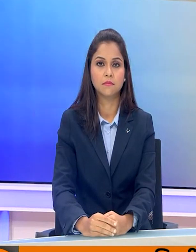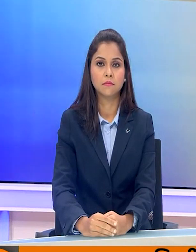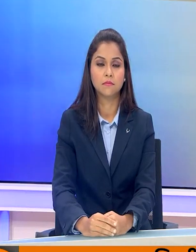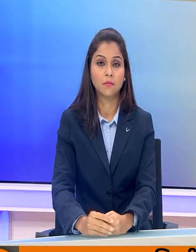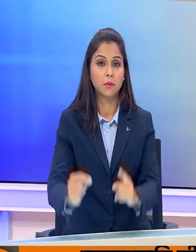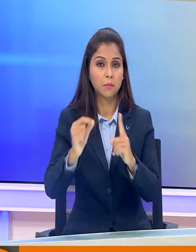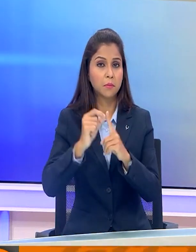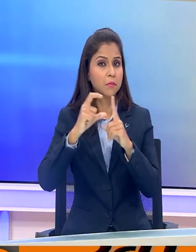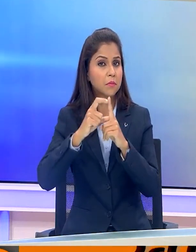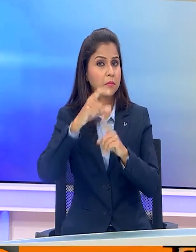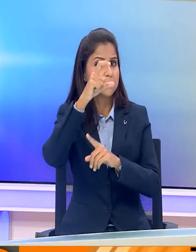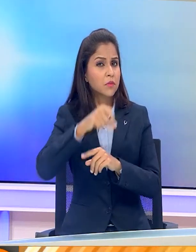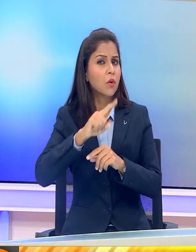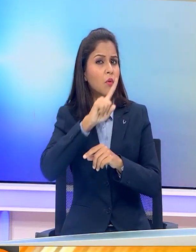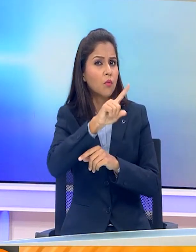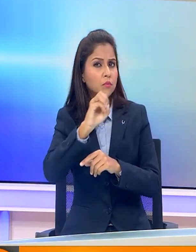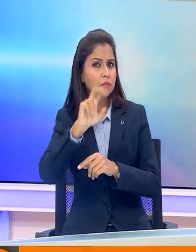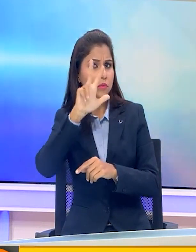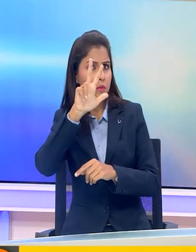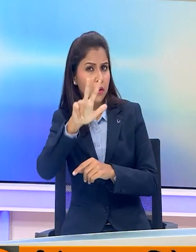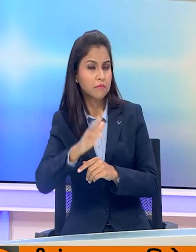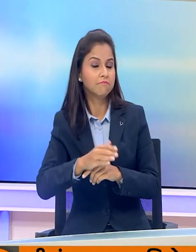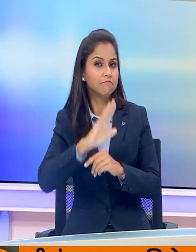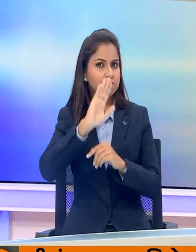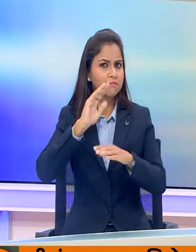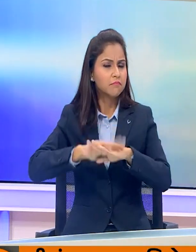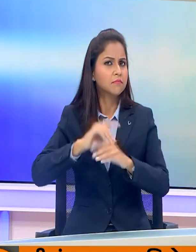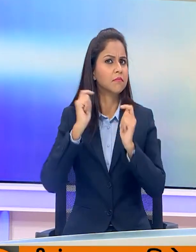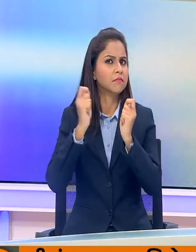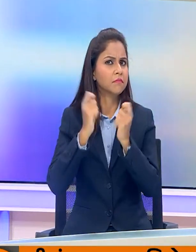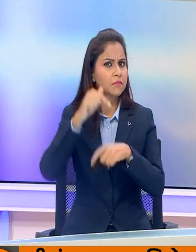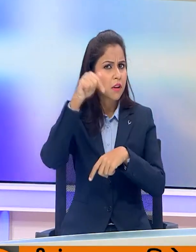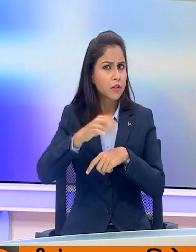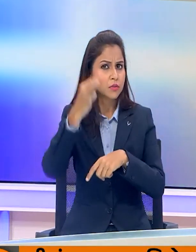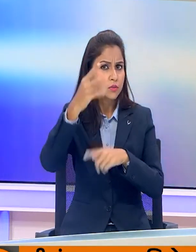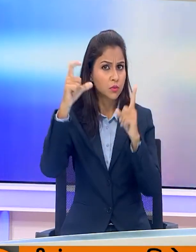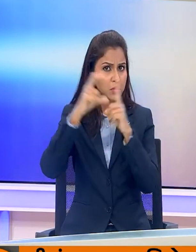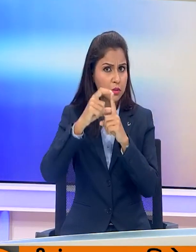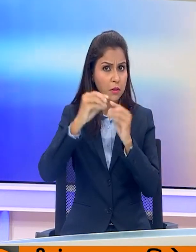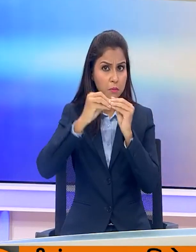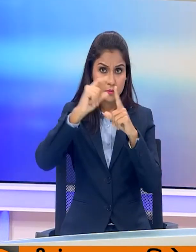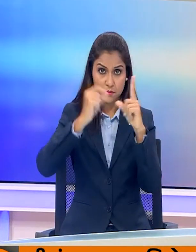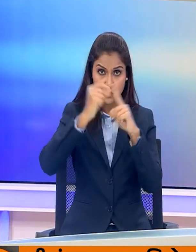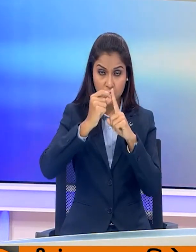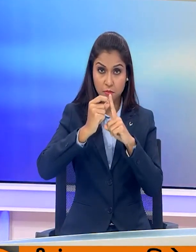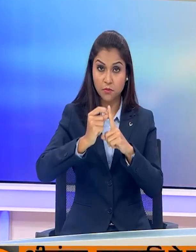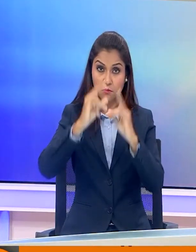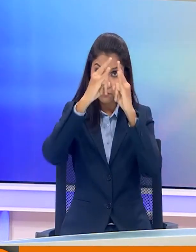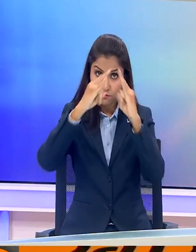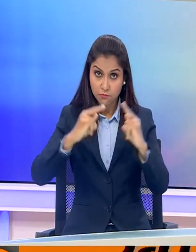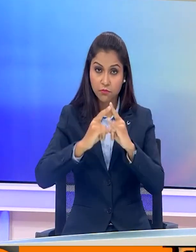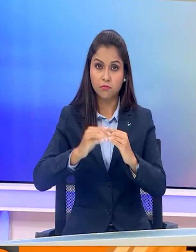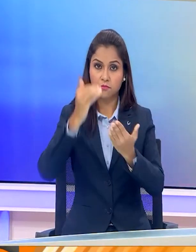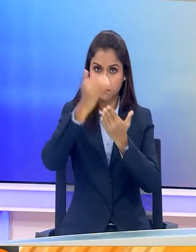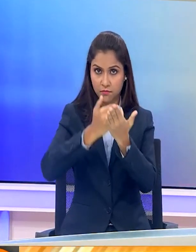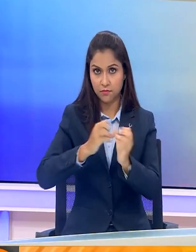पंडित दिन द्यालोपाद्याई की 108 वी जैयंति के अवसर पर आज नई दिली स्थेत बीजेपी मुख्याले में कारिक्रम का आयोजन हो